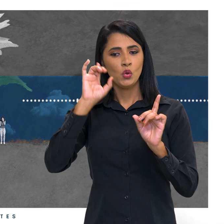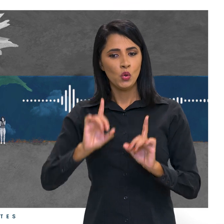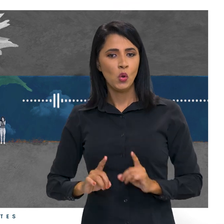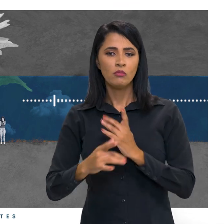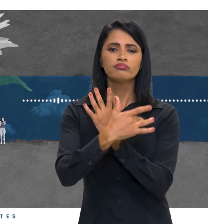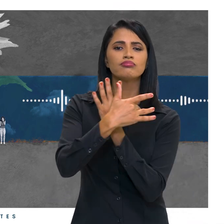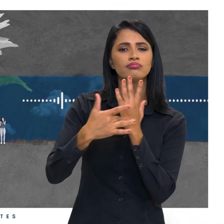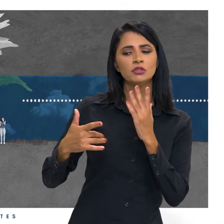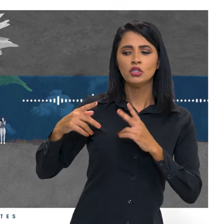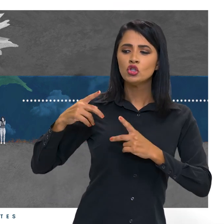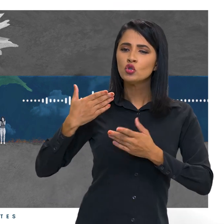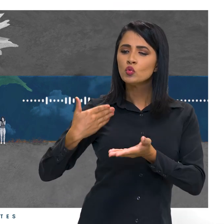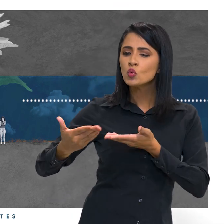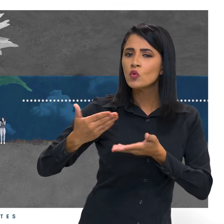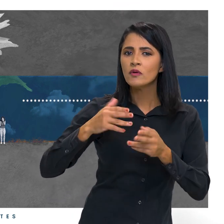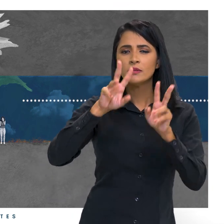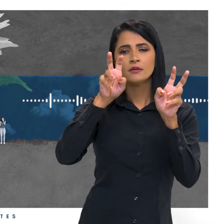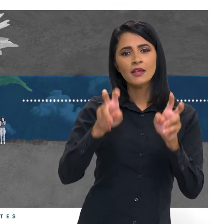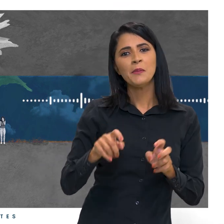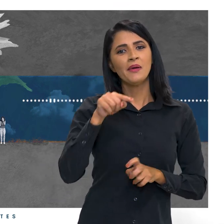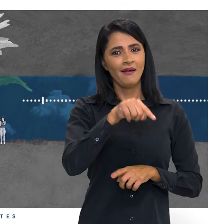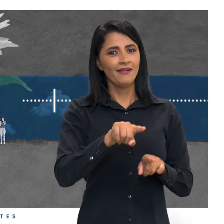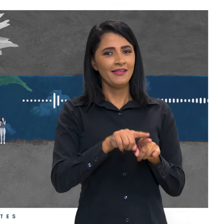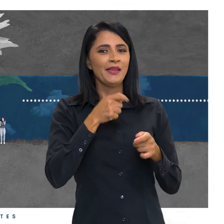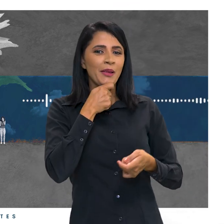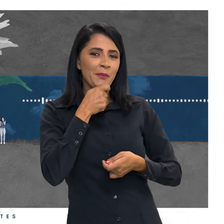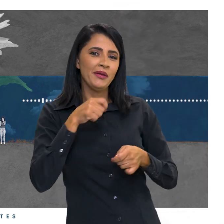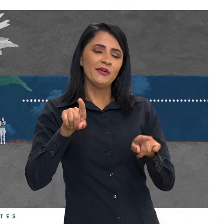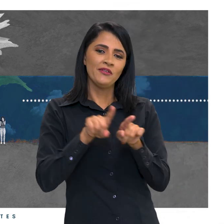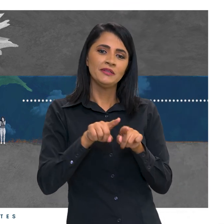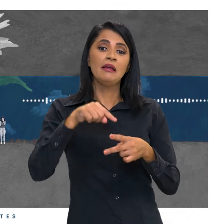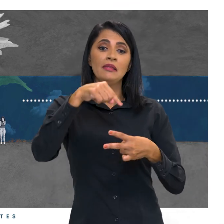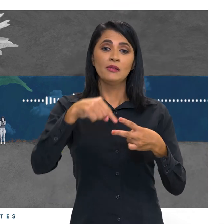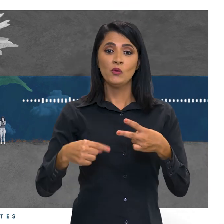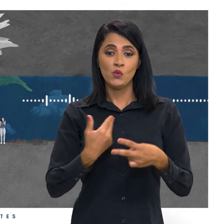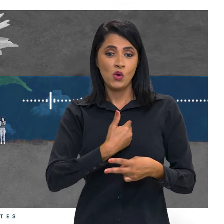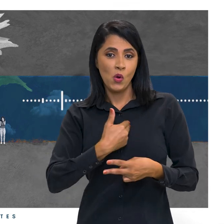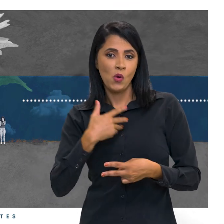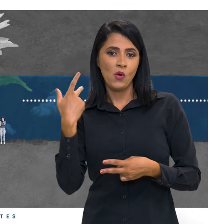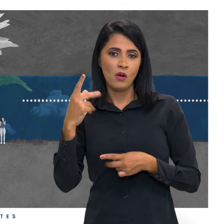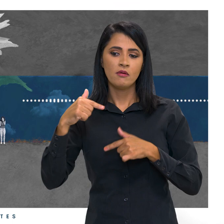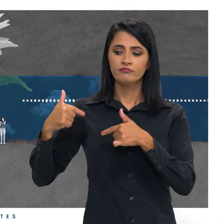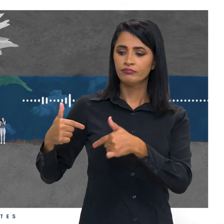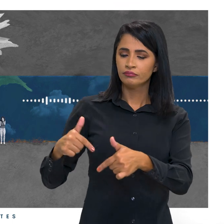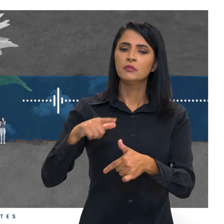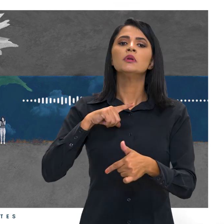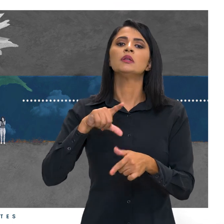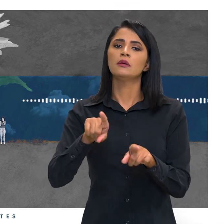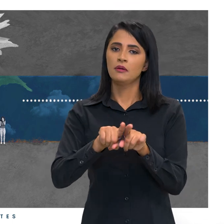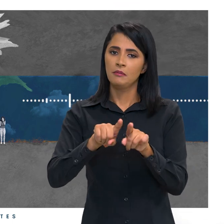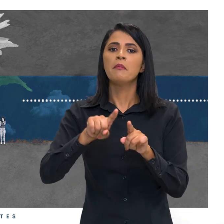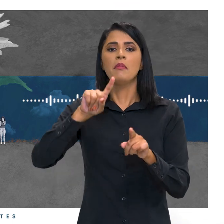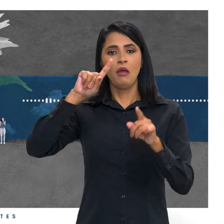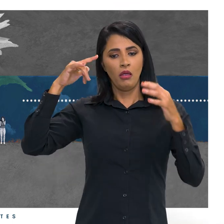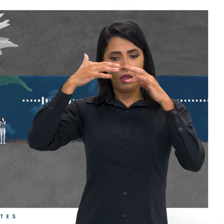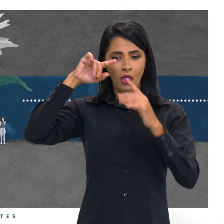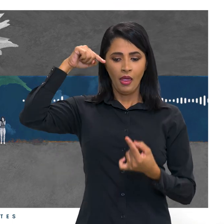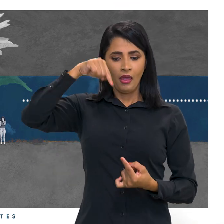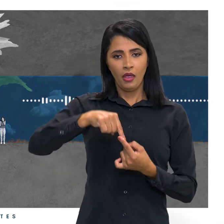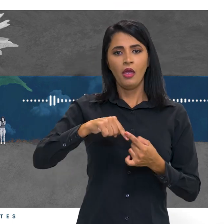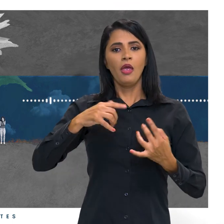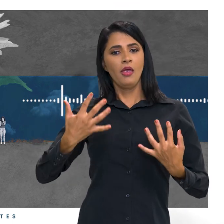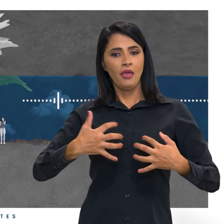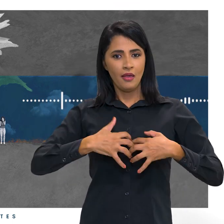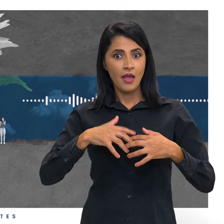coisas, inclusive sobre esse podcast. E nós temos duas colegas de profissão com esclerose múltipla. Inclusive, a sugestão de